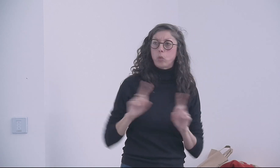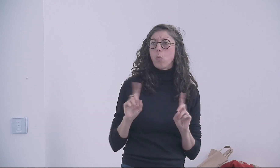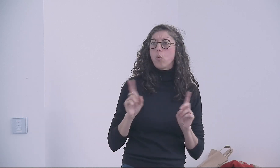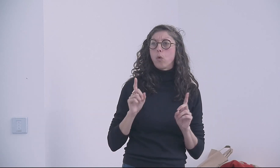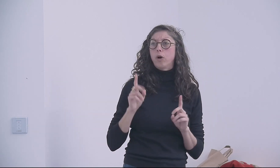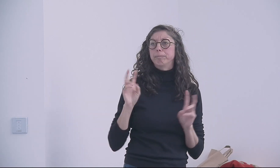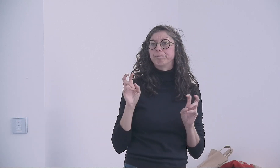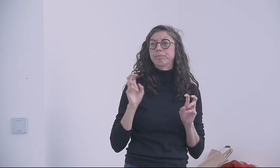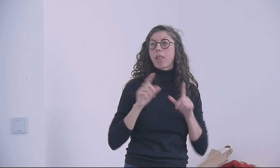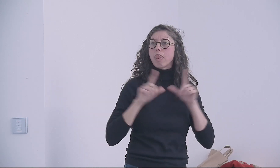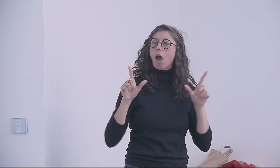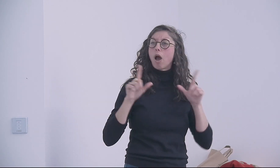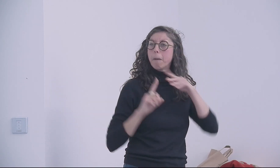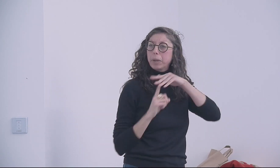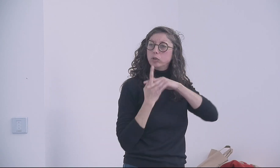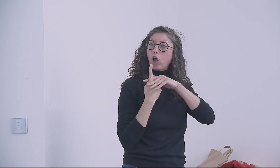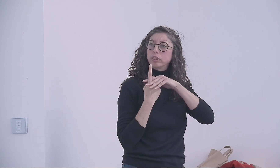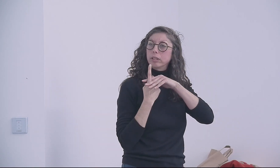frères et sœurs ne signent pas.